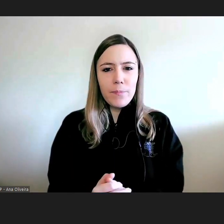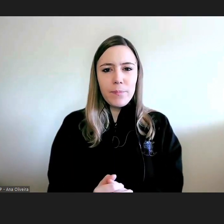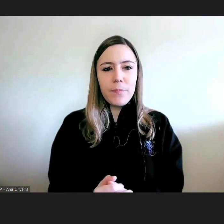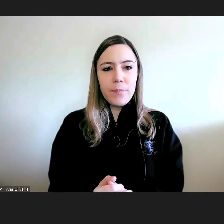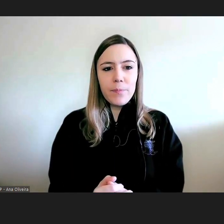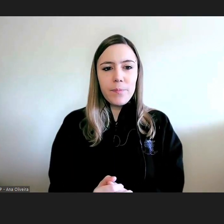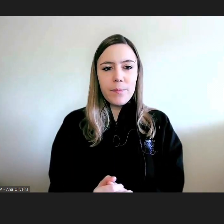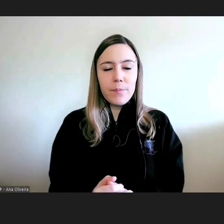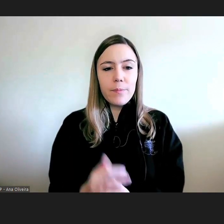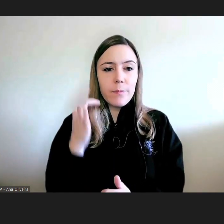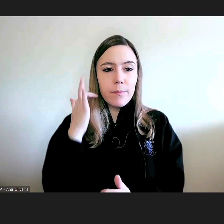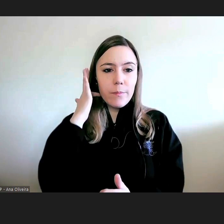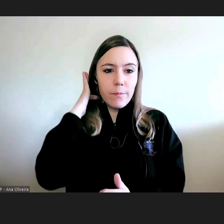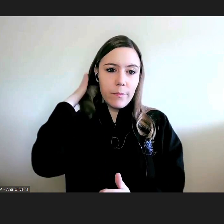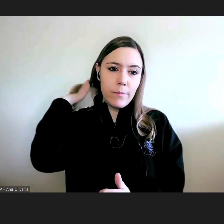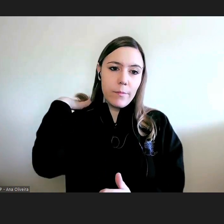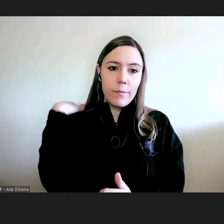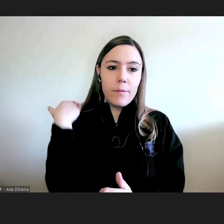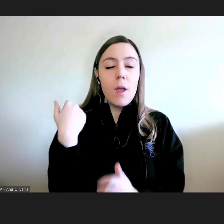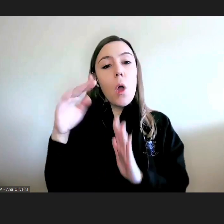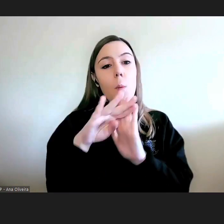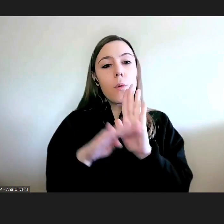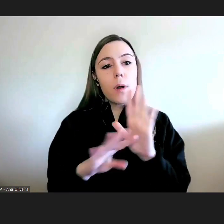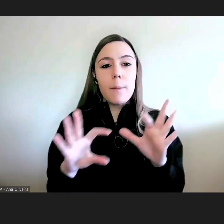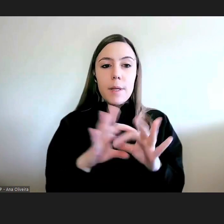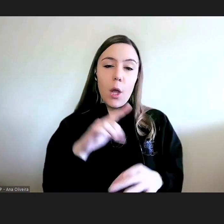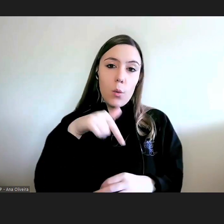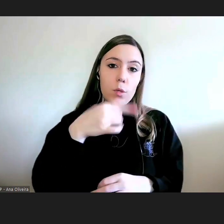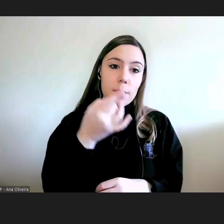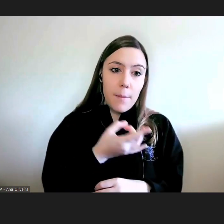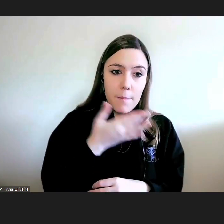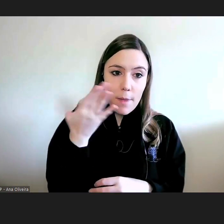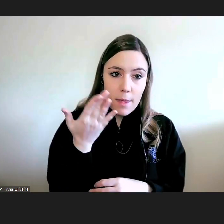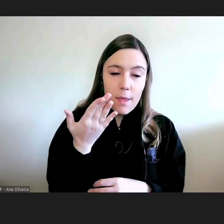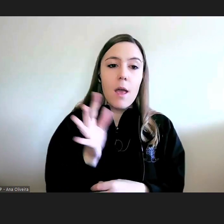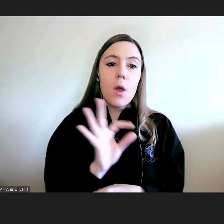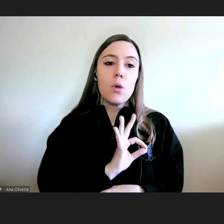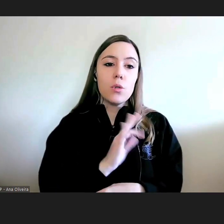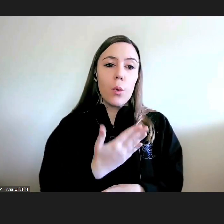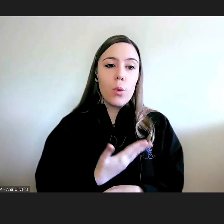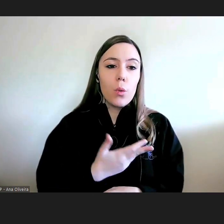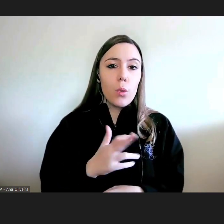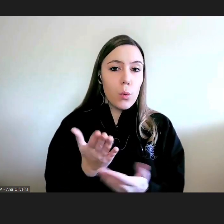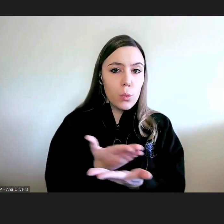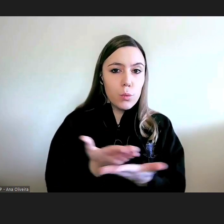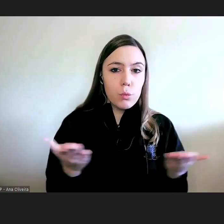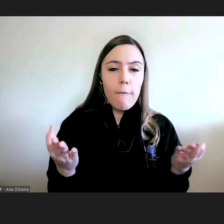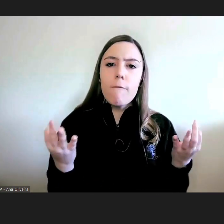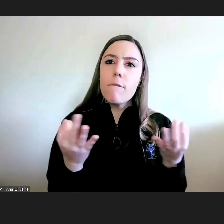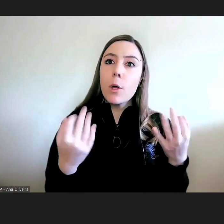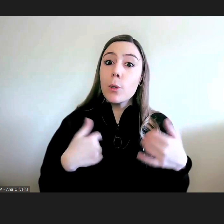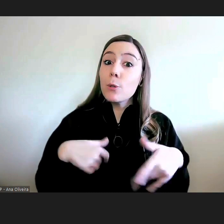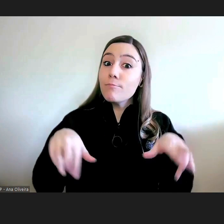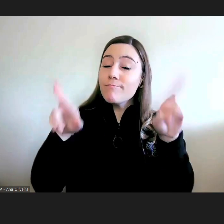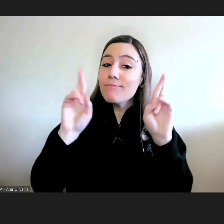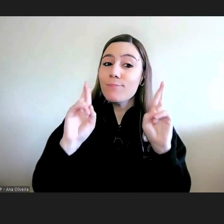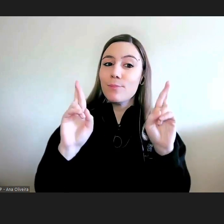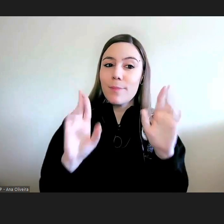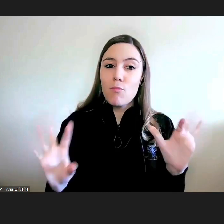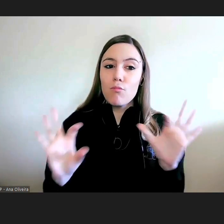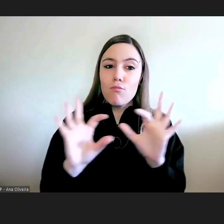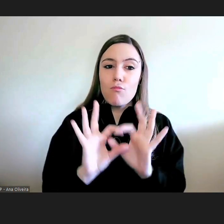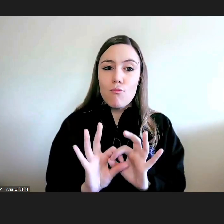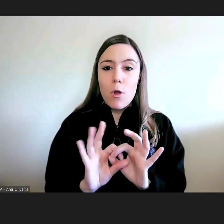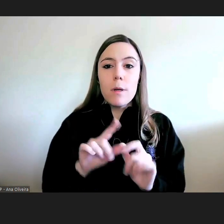O programa que trago para a manhã de hoje, para os senhores doutores, é, que me parece, enfim, espero esteja em linha com esta